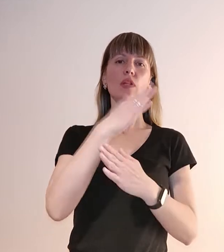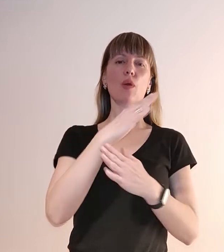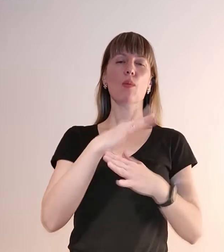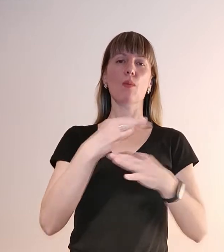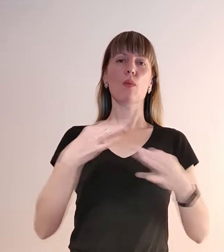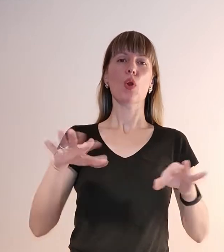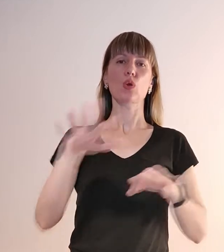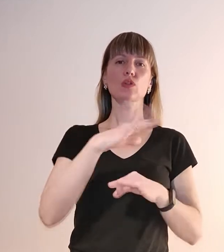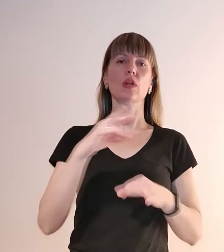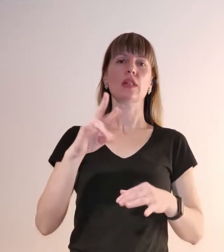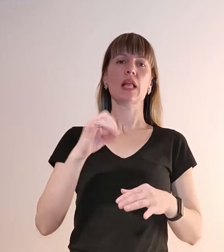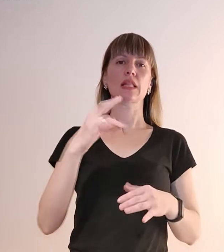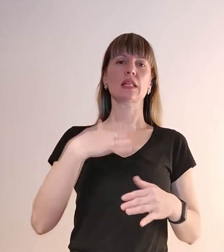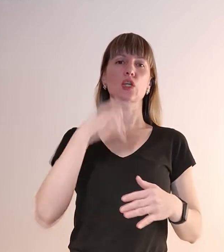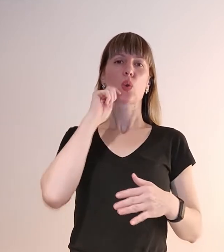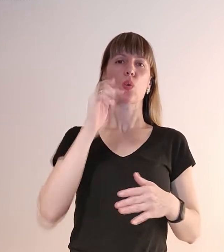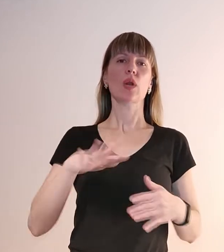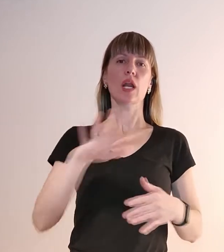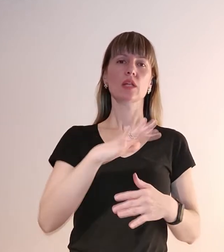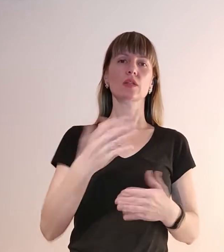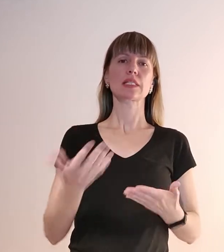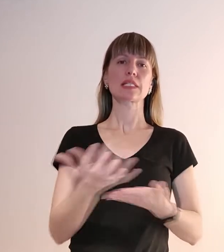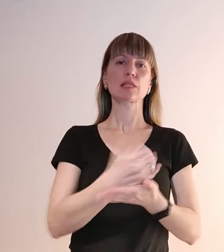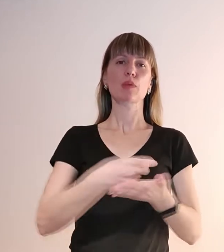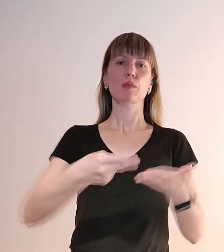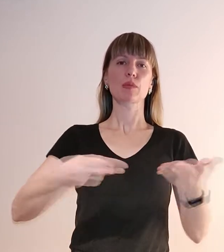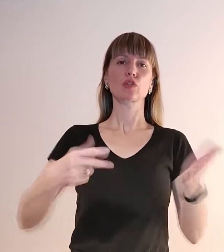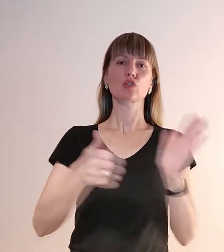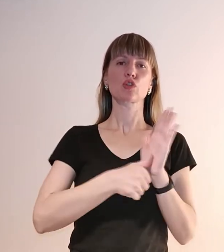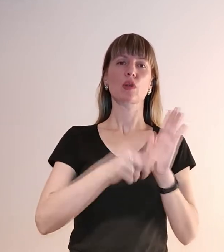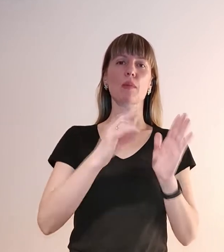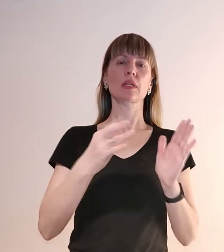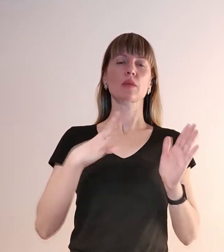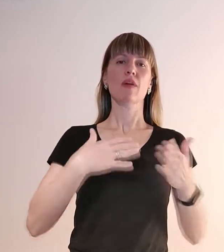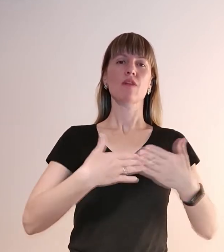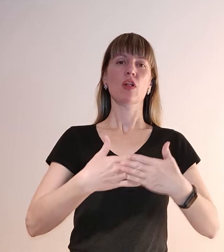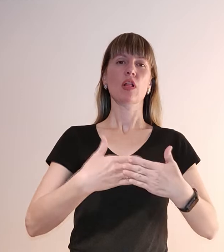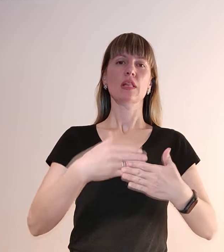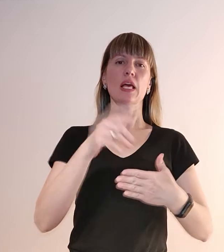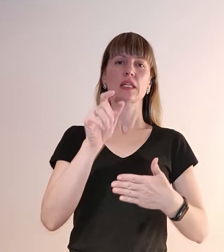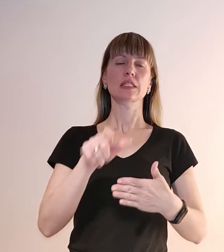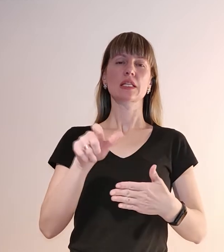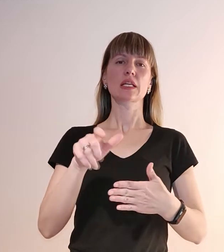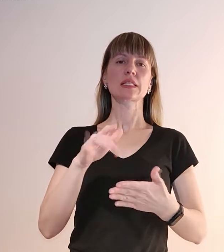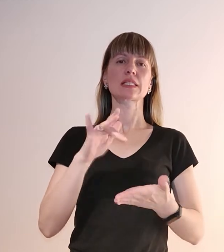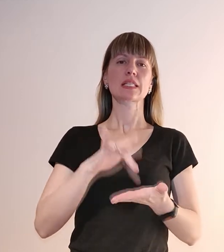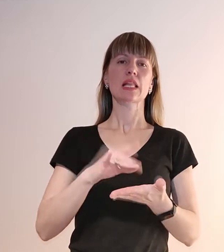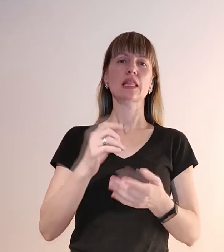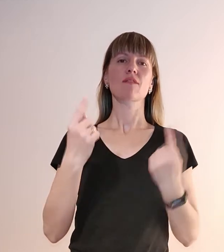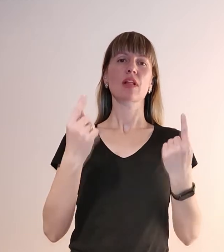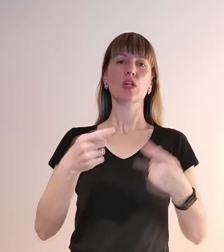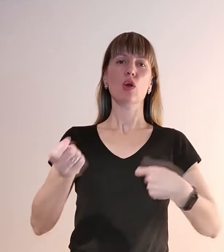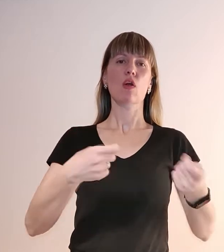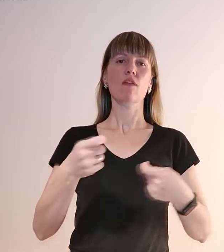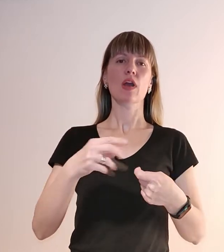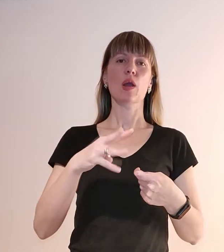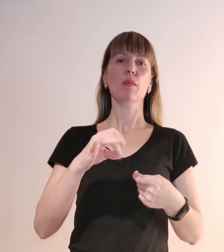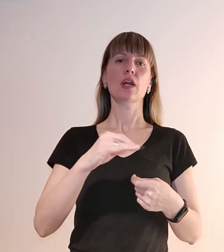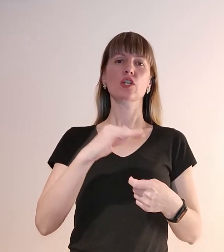країною. Зокрема, збір підписів 6 березня відбувся в волонтерських центрах на великих торгових мережах. Люди стояли у черзі,